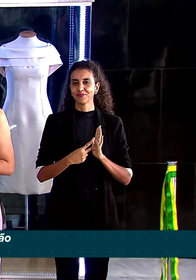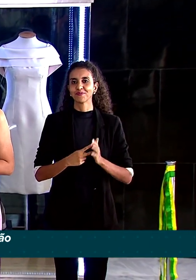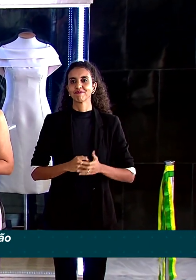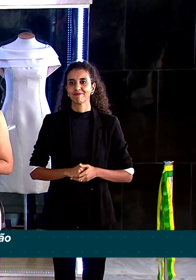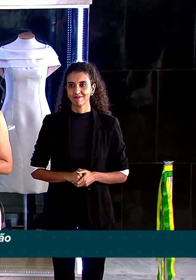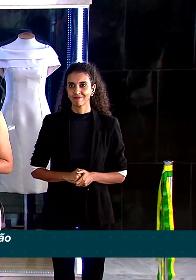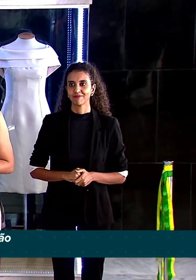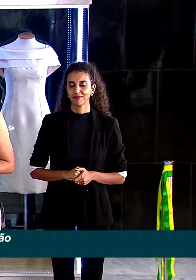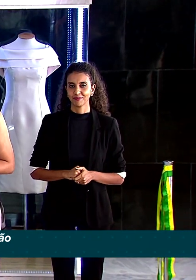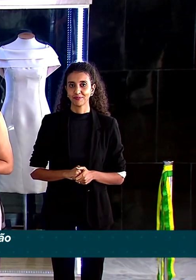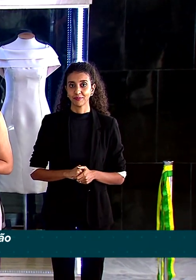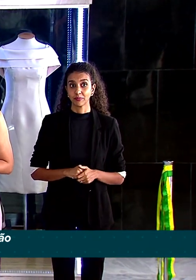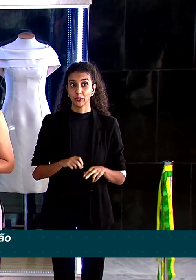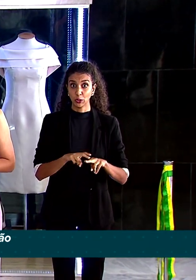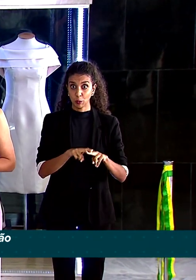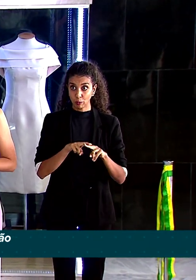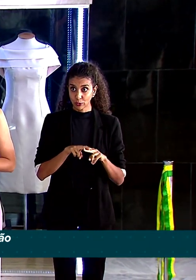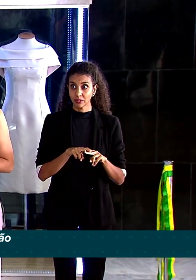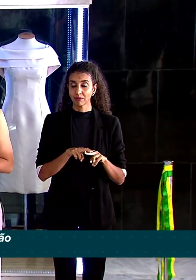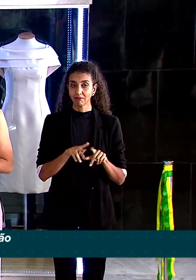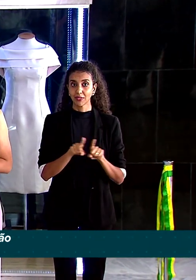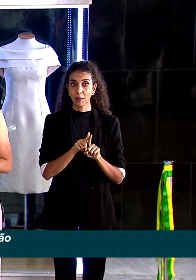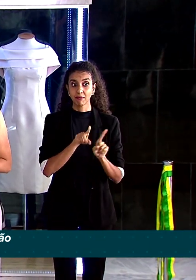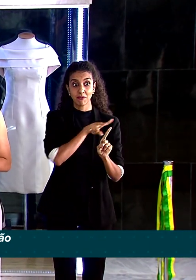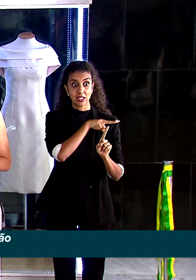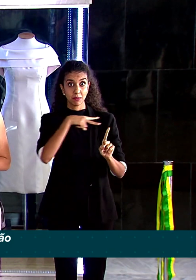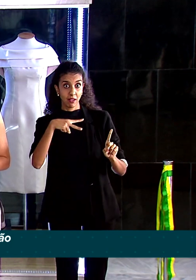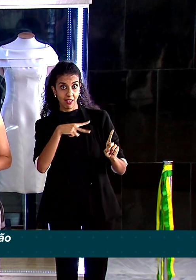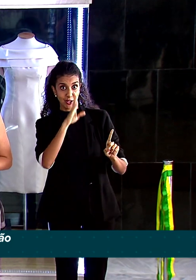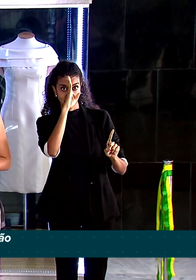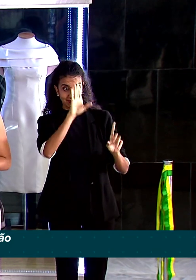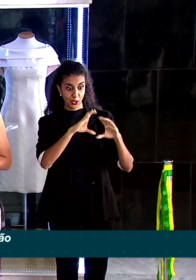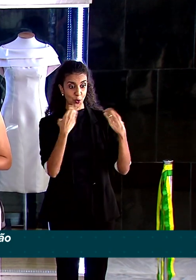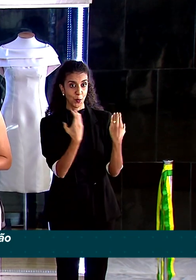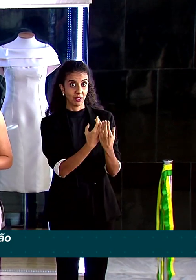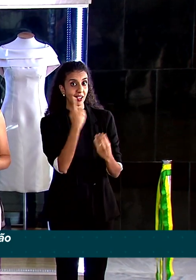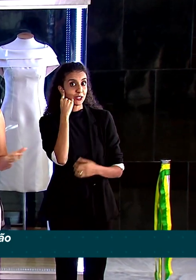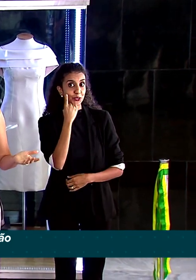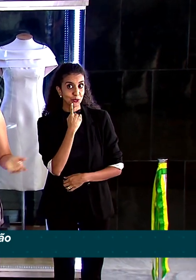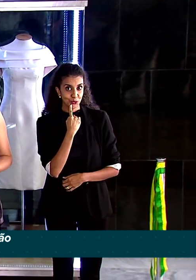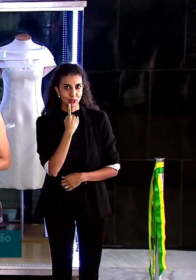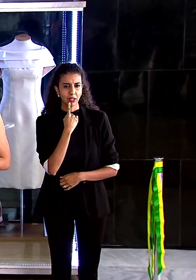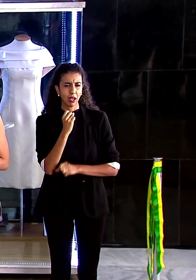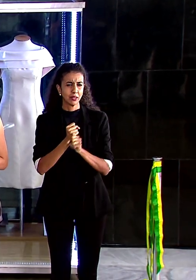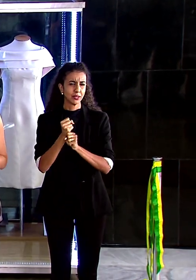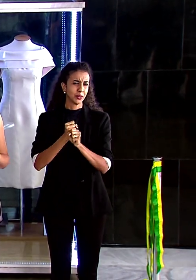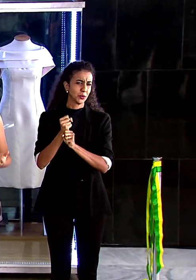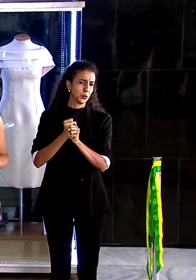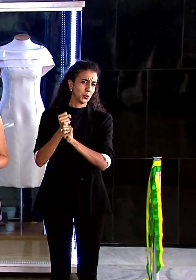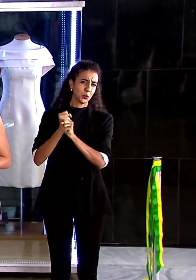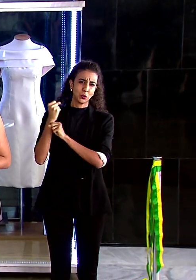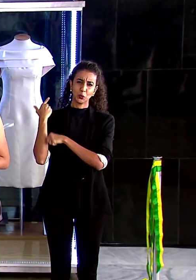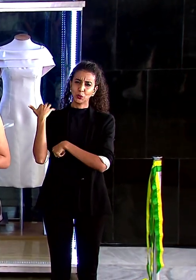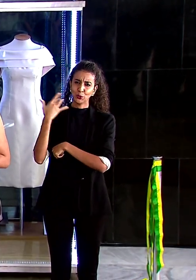trazendo visibilidade para a nossa comunidade surda, que por décadas foi esquecida.